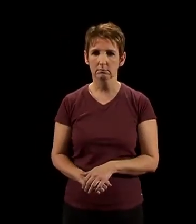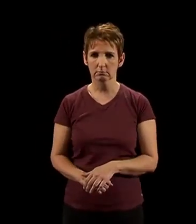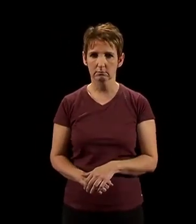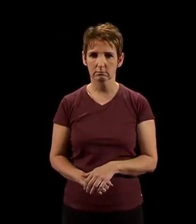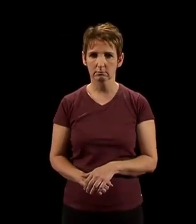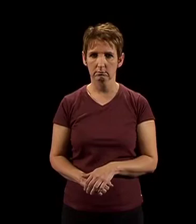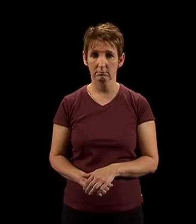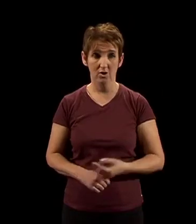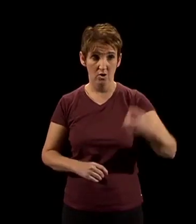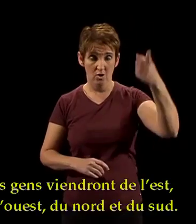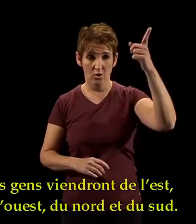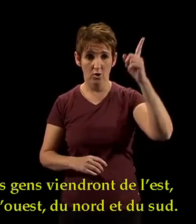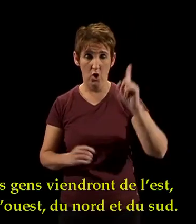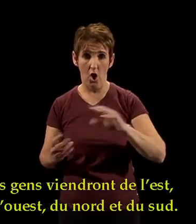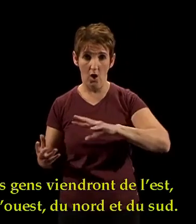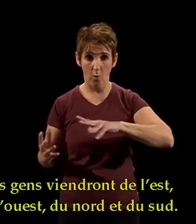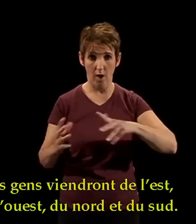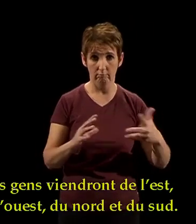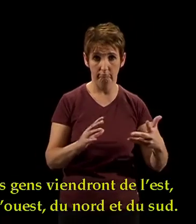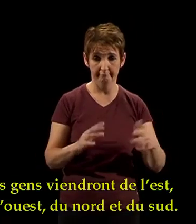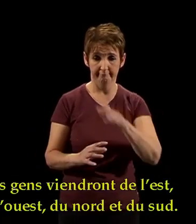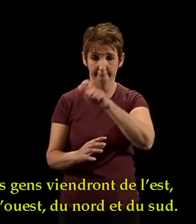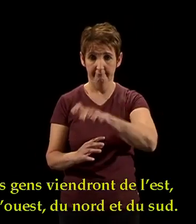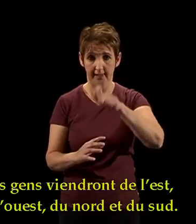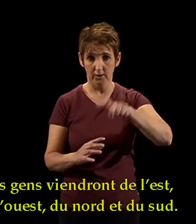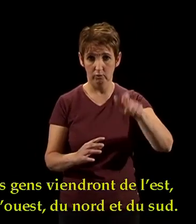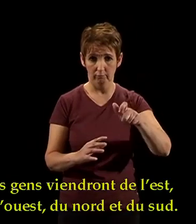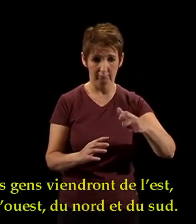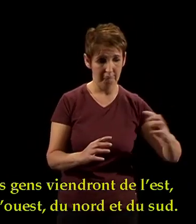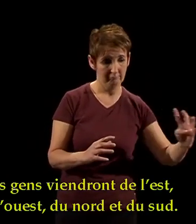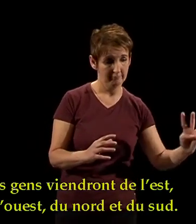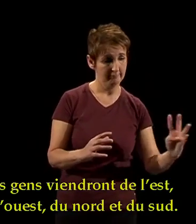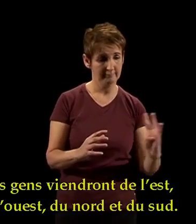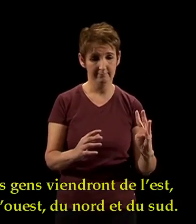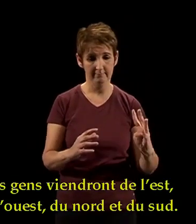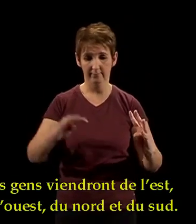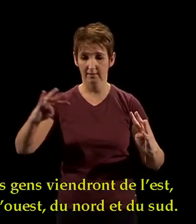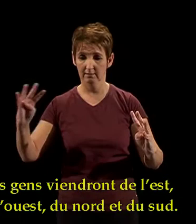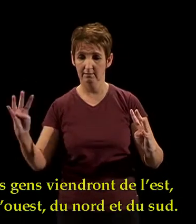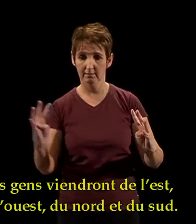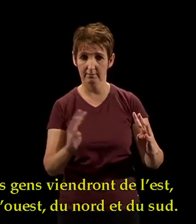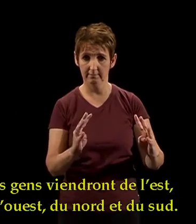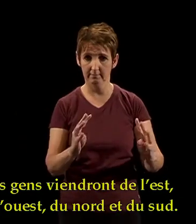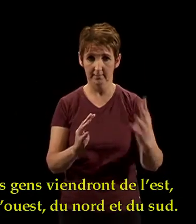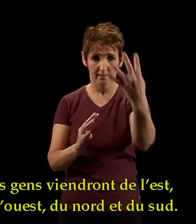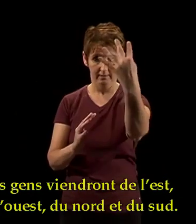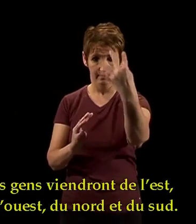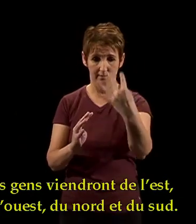Des gens viendront de l'Est, de l'Ouest, du Nord et du Sud.